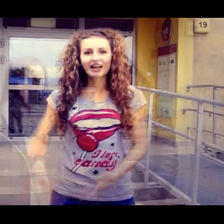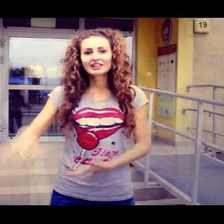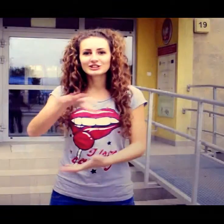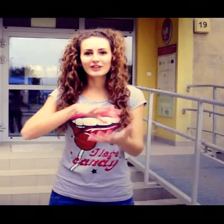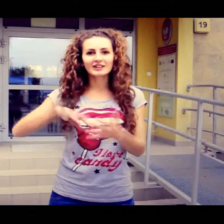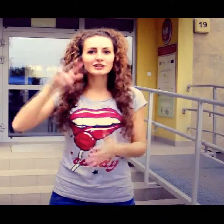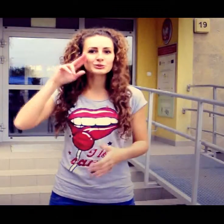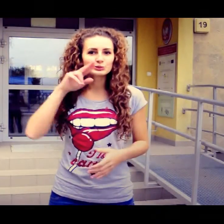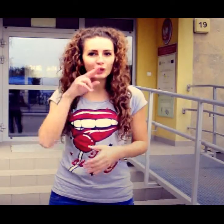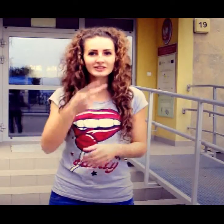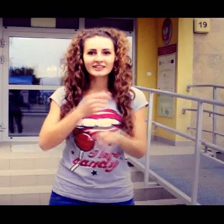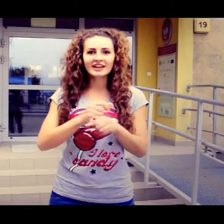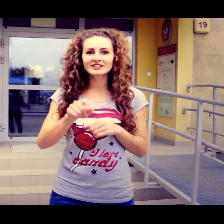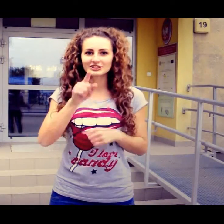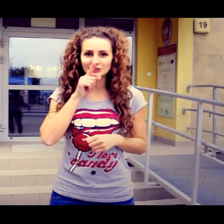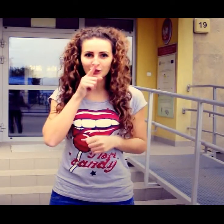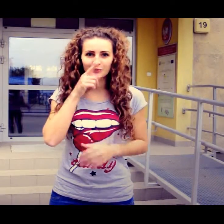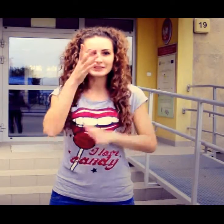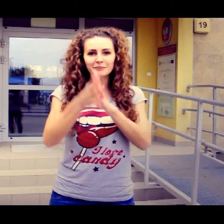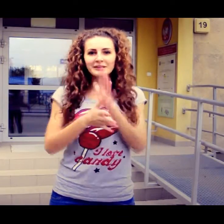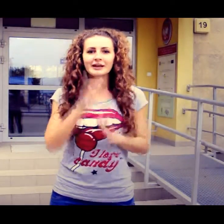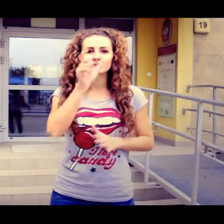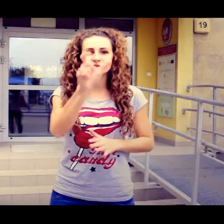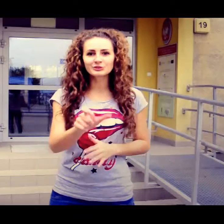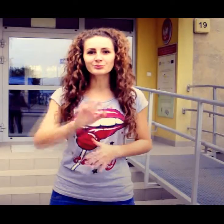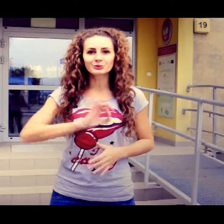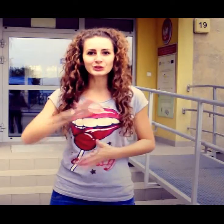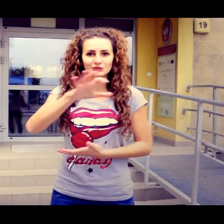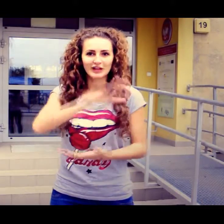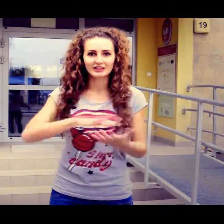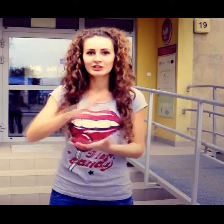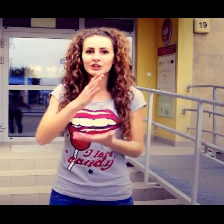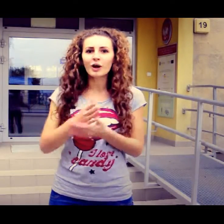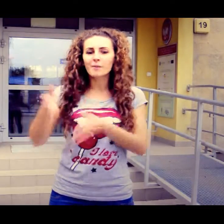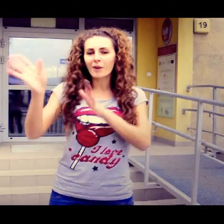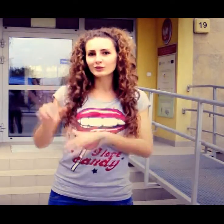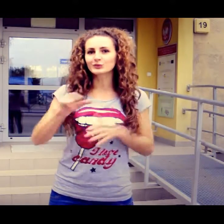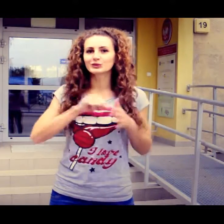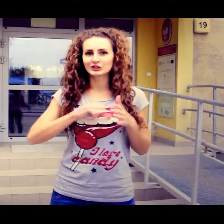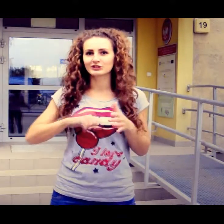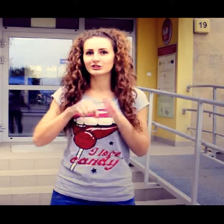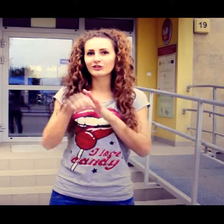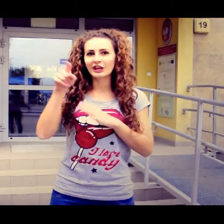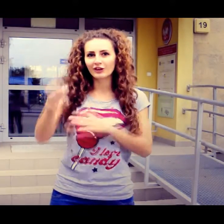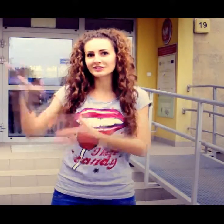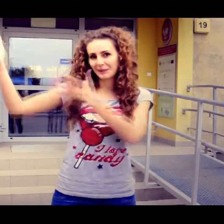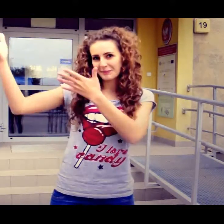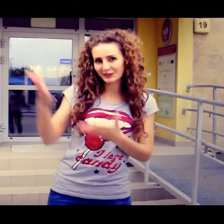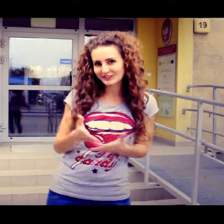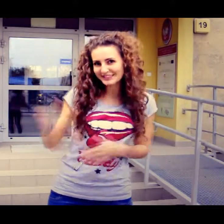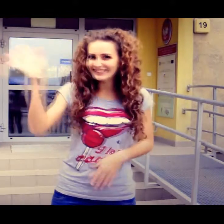Świat nie słyszący nie jest ciszą. Zamigam ci mój świat. Tylko pozwól się do niego zaprosić.